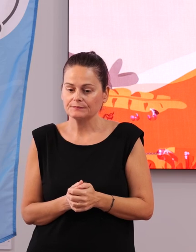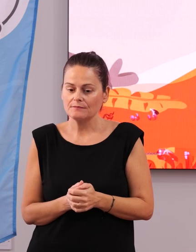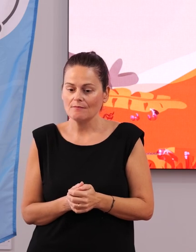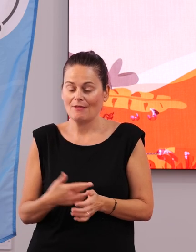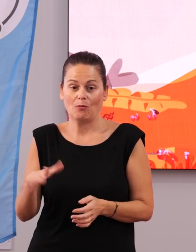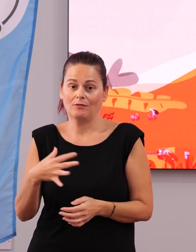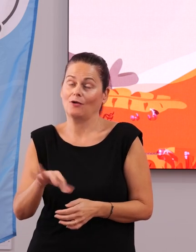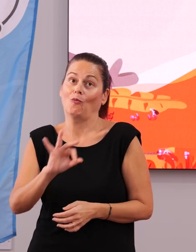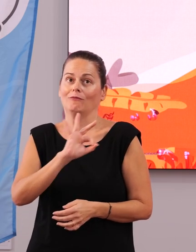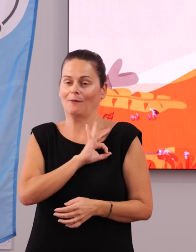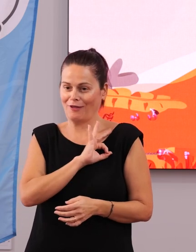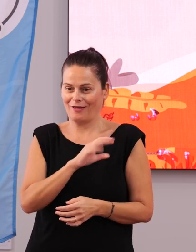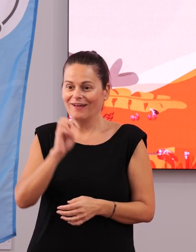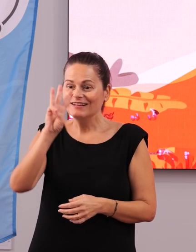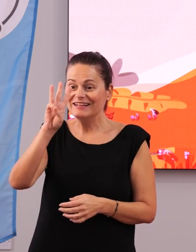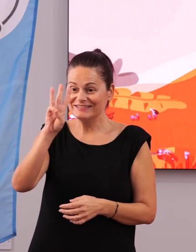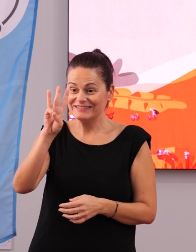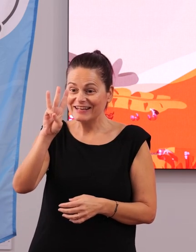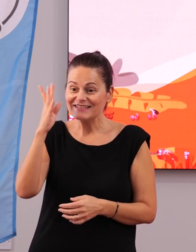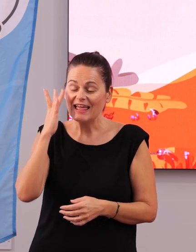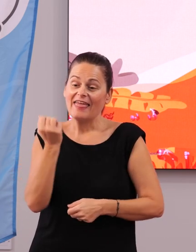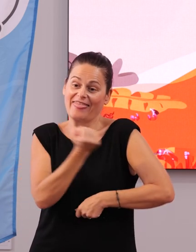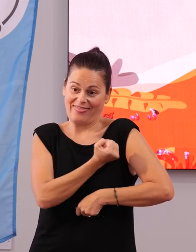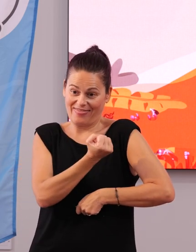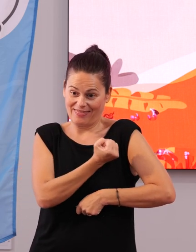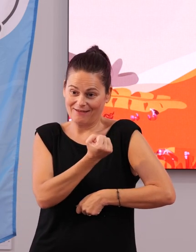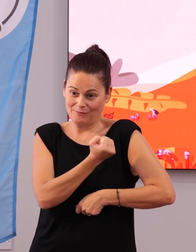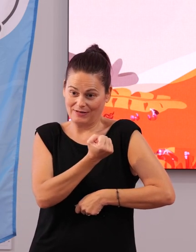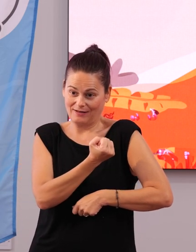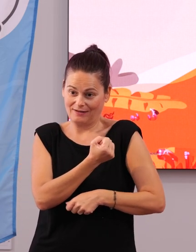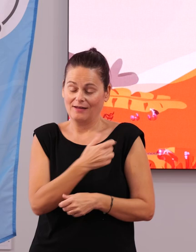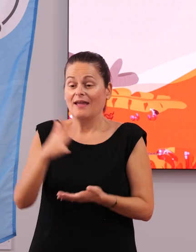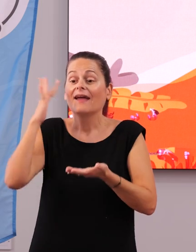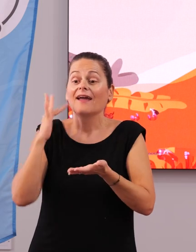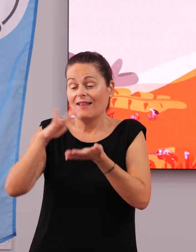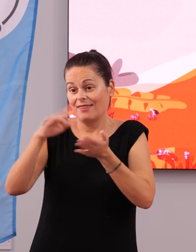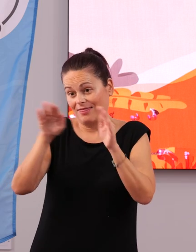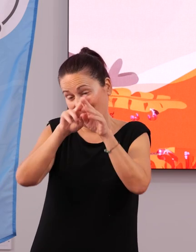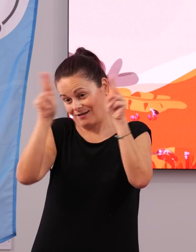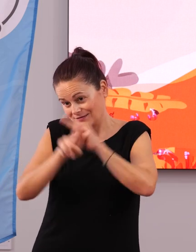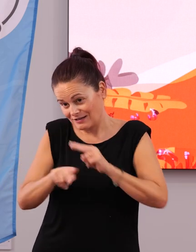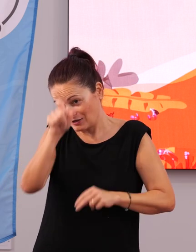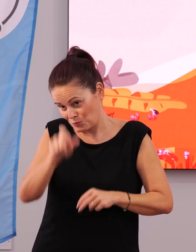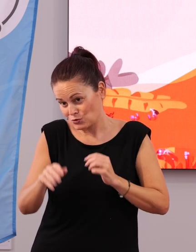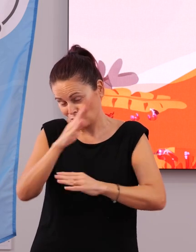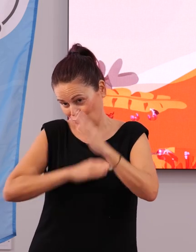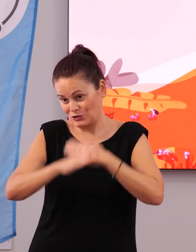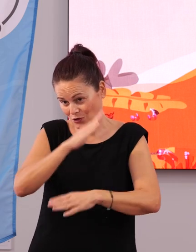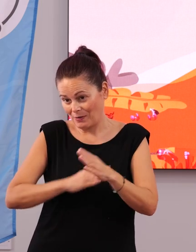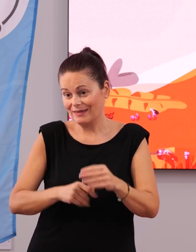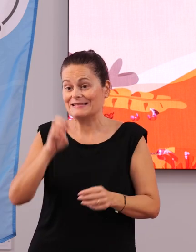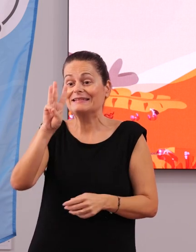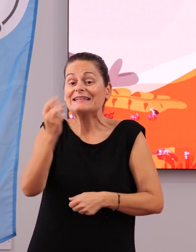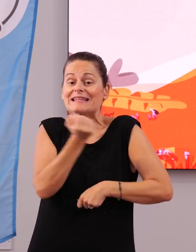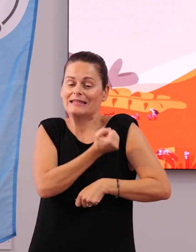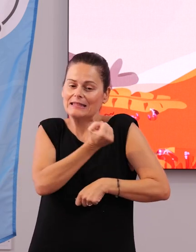Broche de oro, el 3 de diciembre. El 3 de diciembre que celebramos el Día Internacional de las Personas con Discapacidad. Es el 3 de